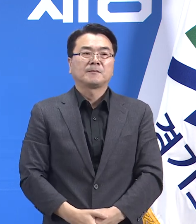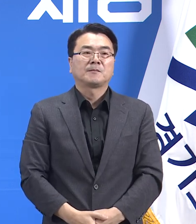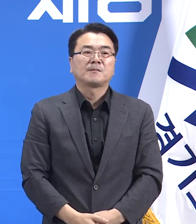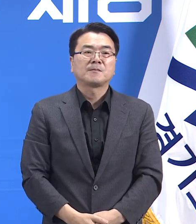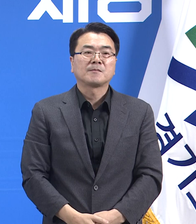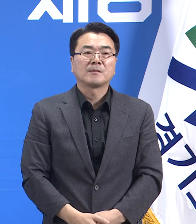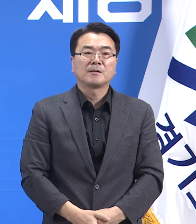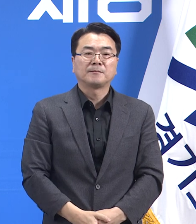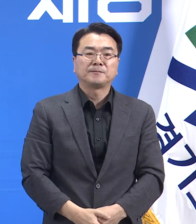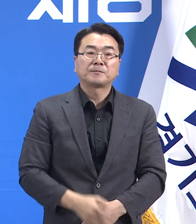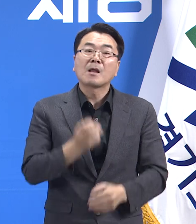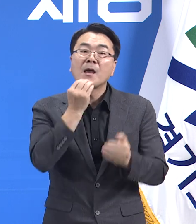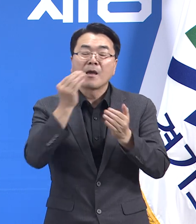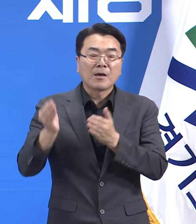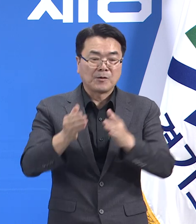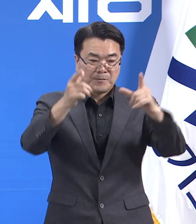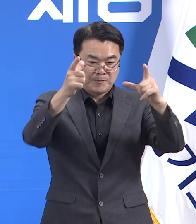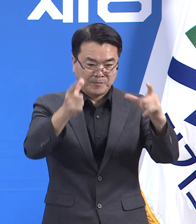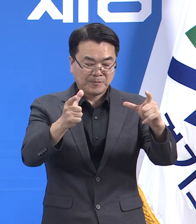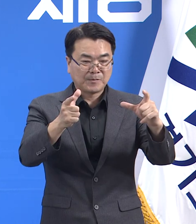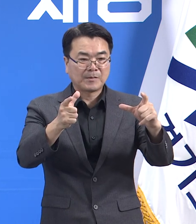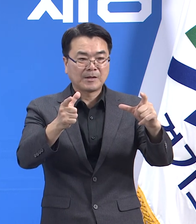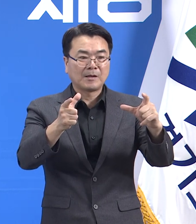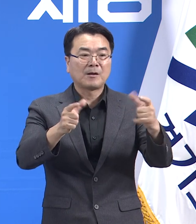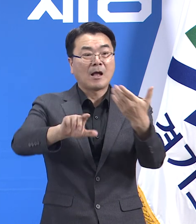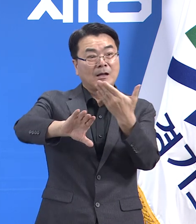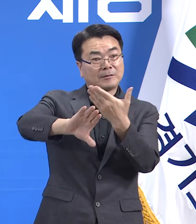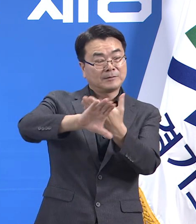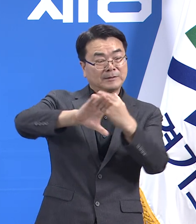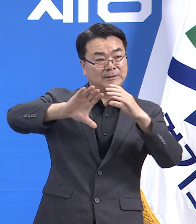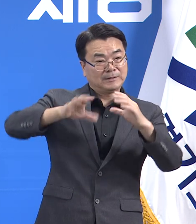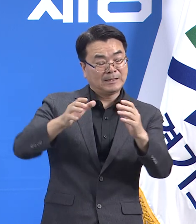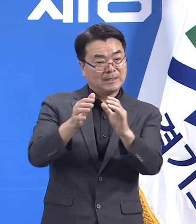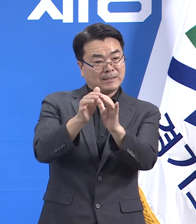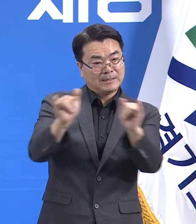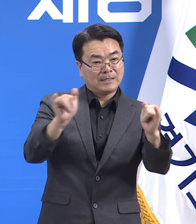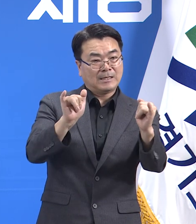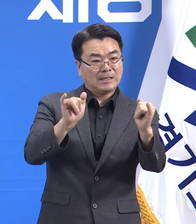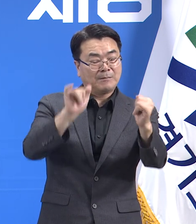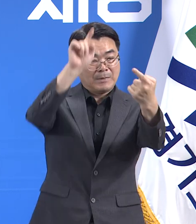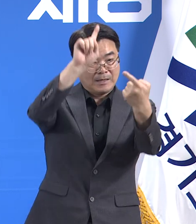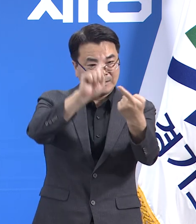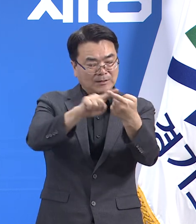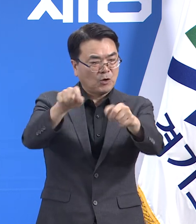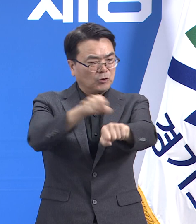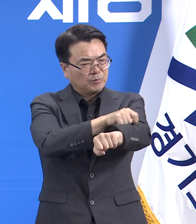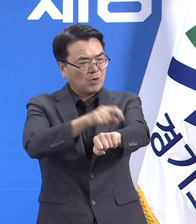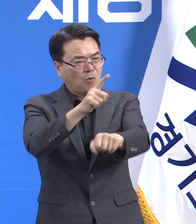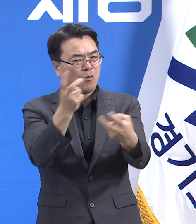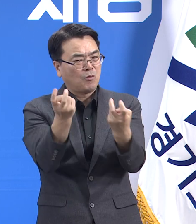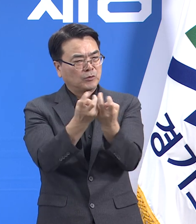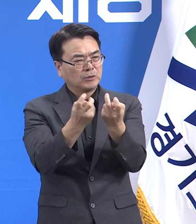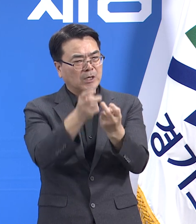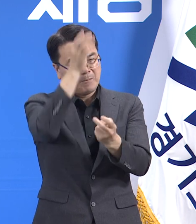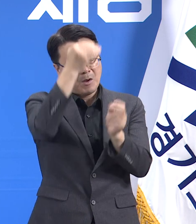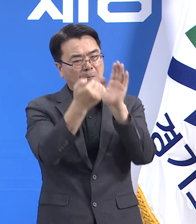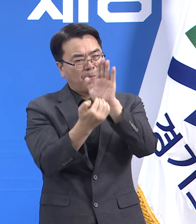다음은 경기도 외국인 사업장 코로나19 특별 반격 대책에 대하여 말씀드리겠습니다.